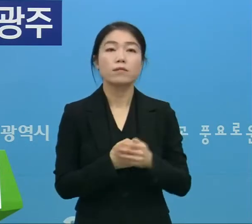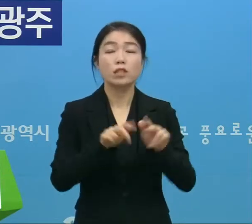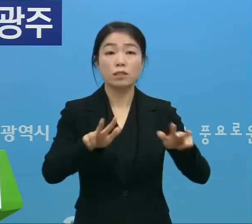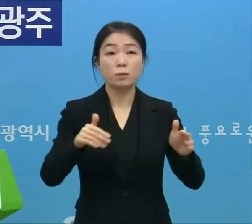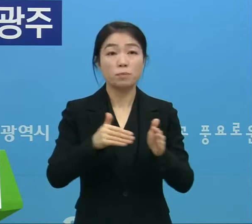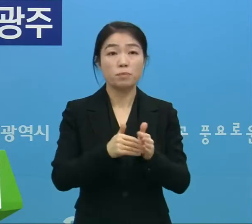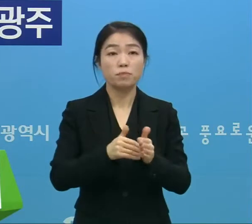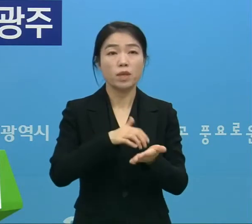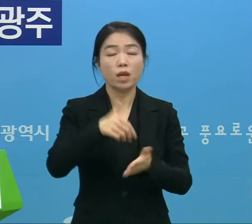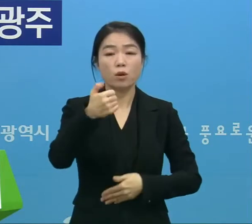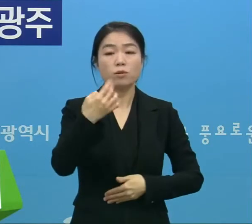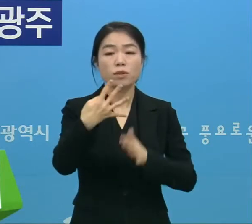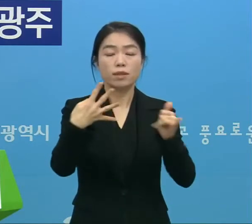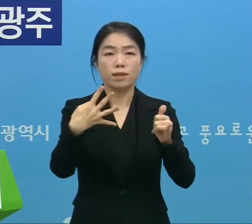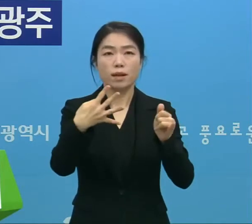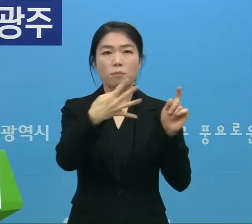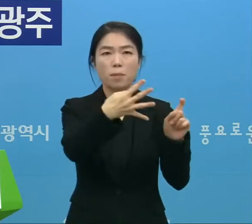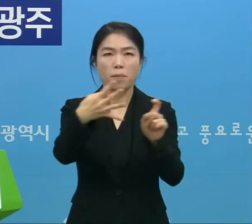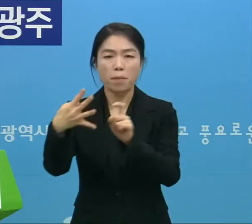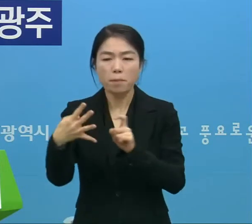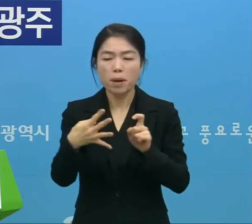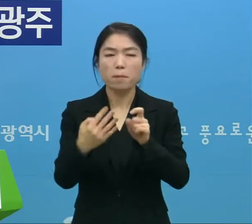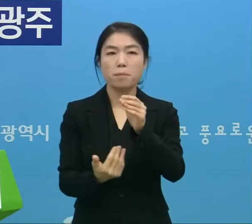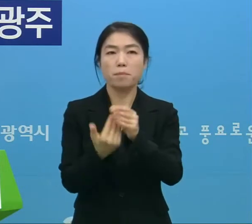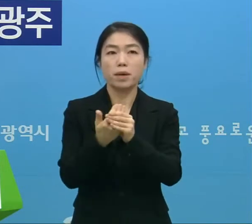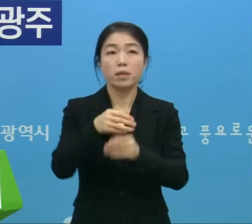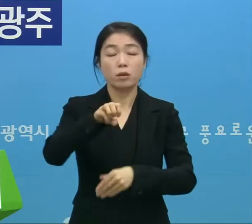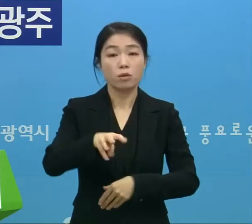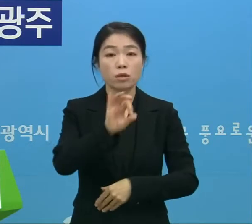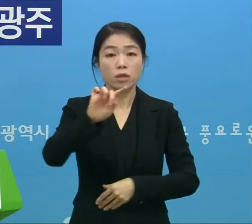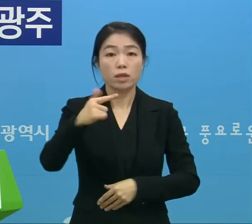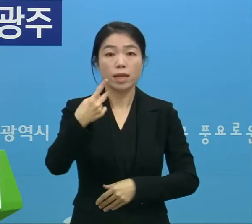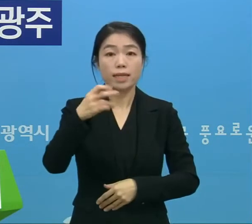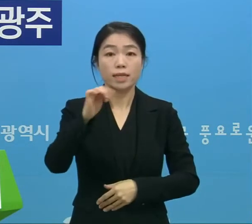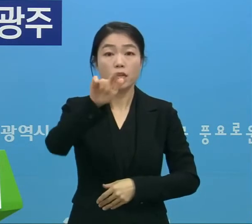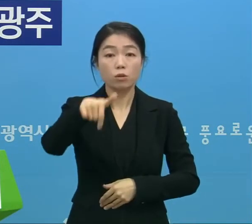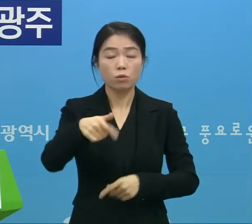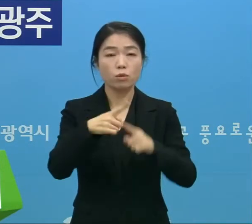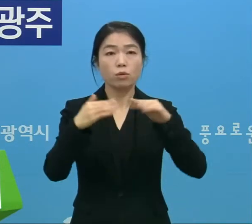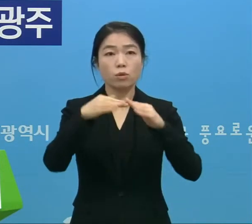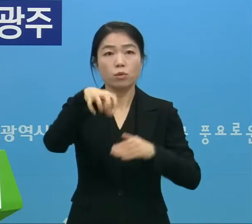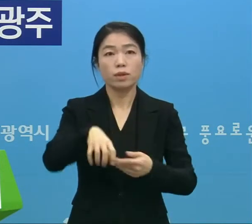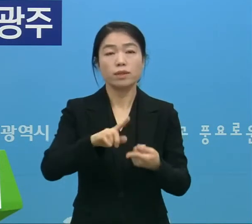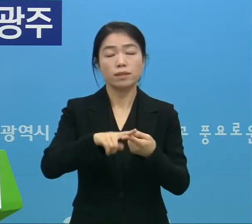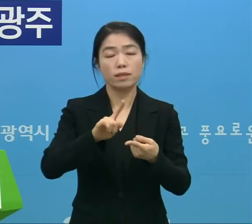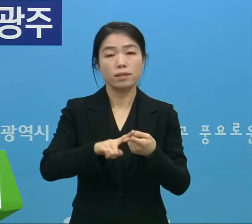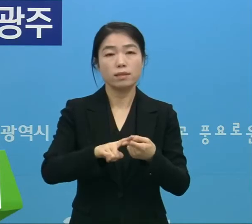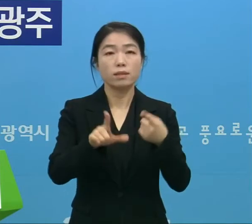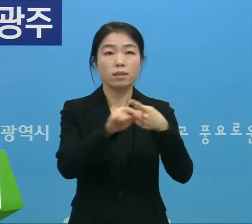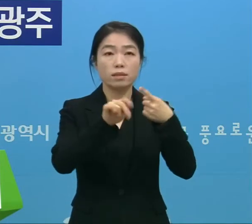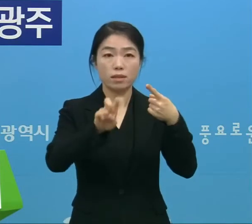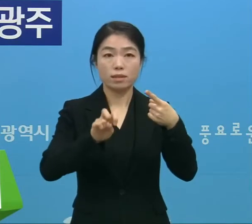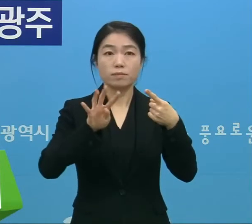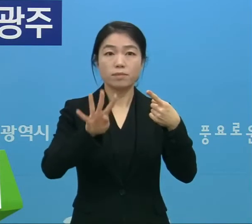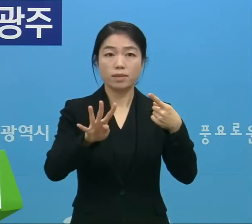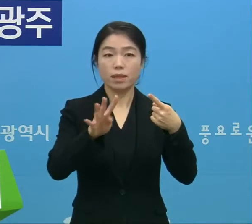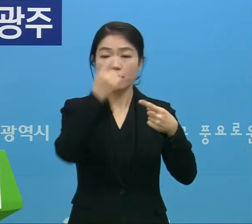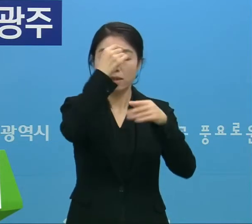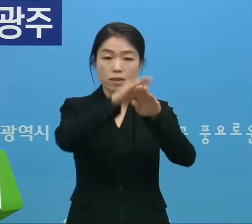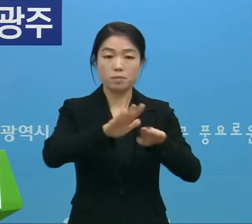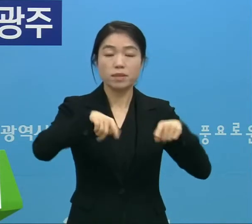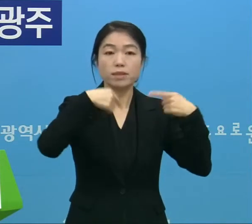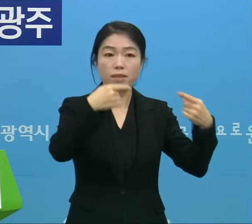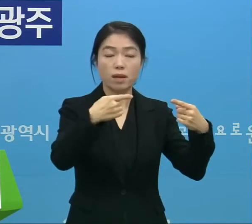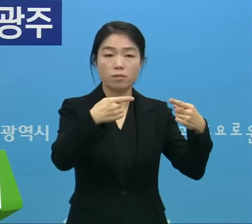현재까지 54명의 확진자가 발생한 광주 안디옥 교회에 대해서는 1월 24일 예배